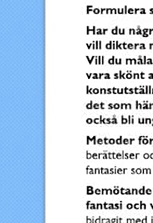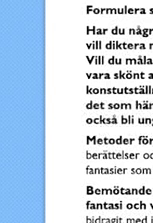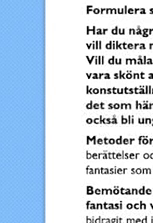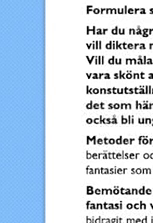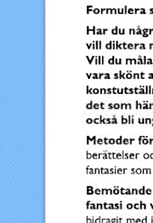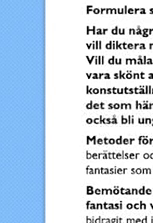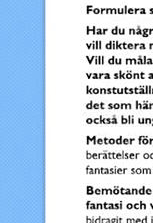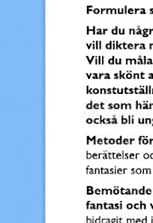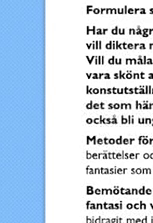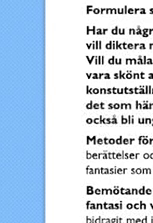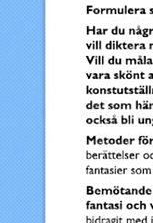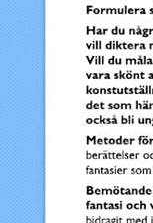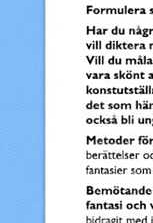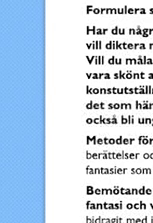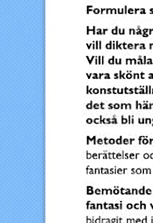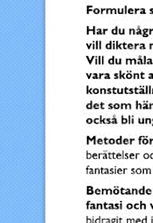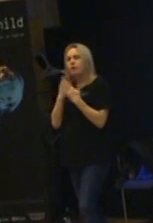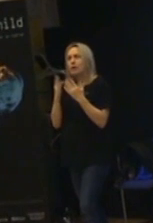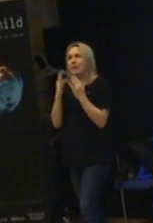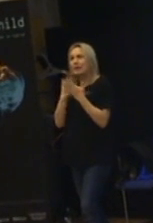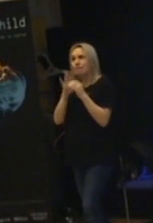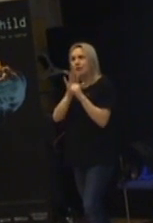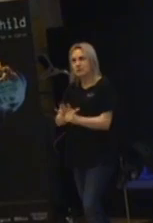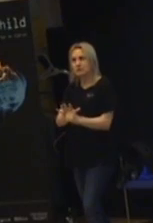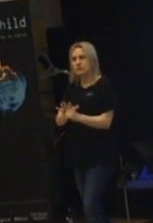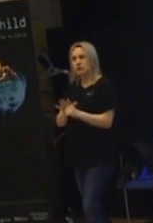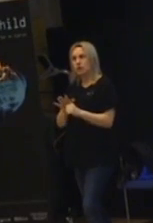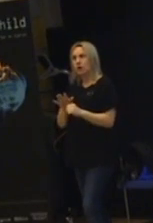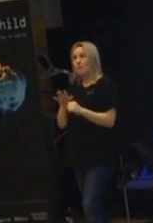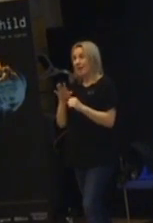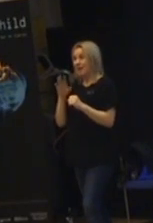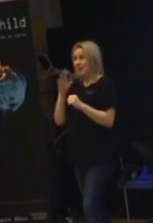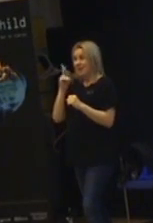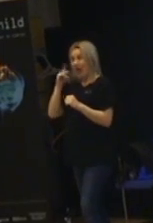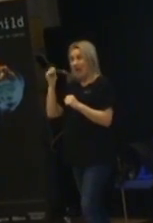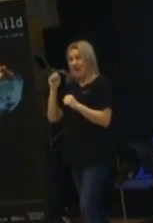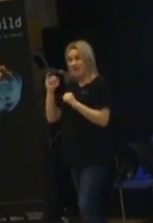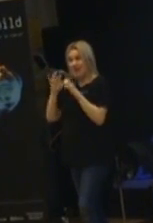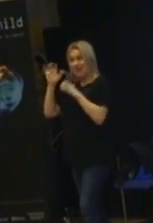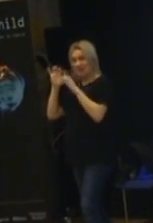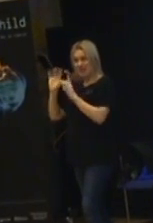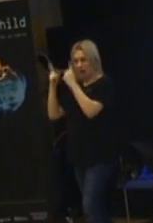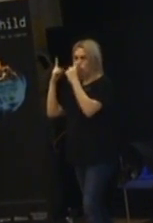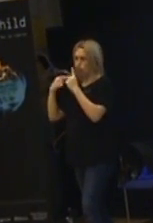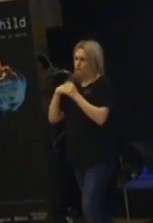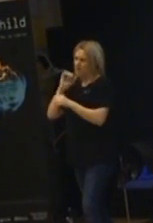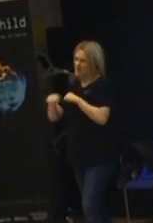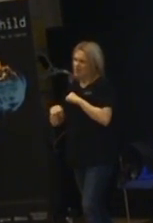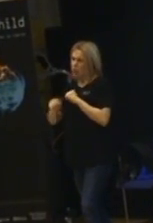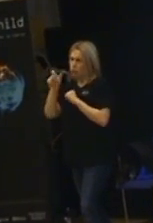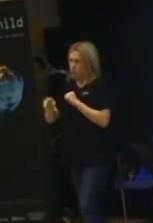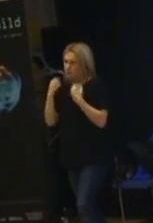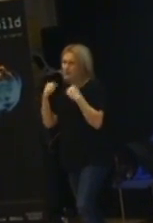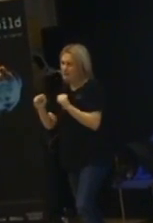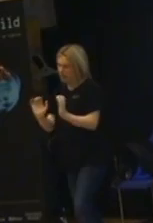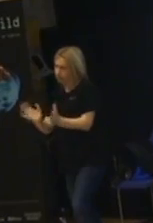Det är okej att vara Kalle i Kalles klättreträd. Jag som lärare kommer behöva tvinga Kalle i Kalles klättreträd att prestera. Det kommer jag. Och